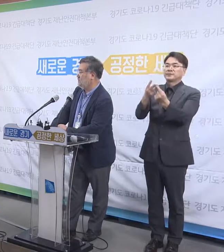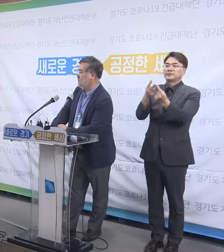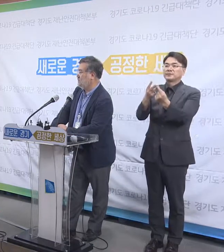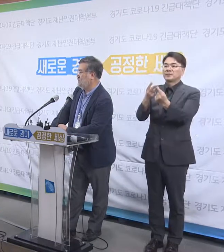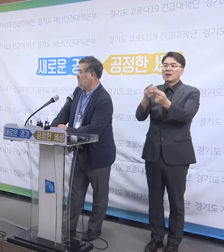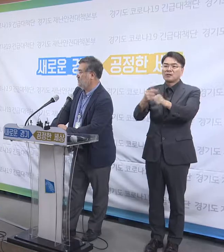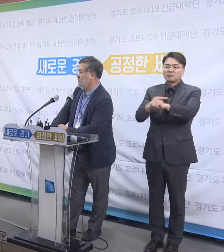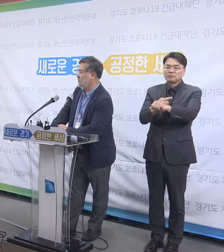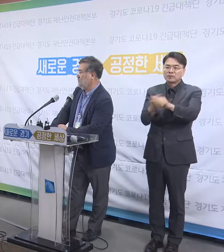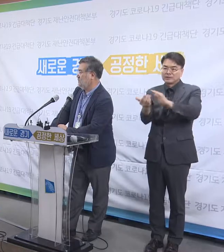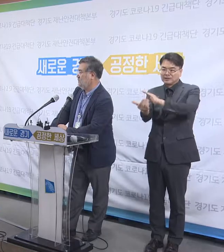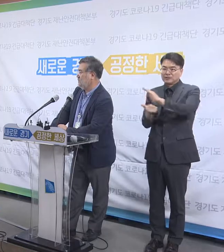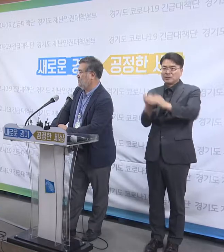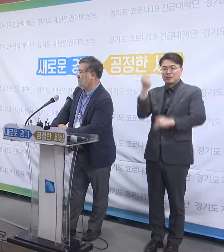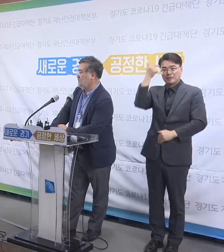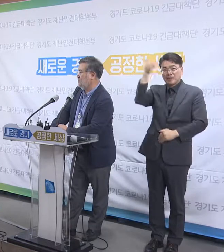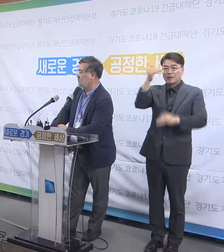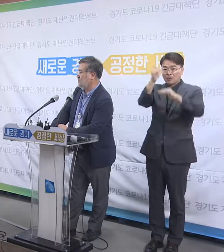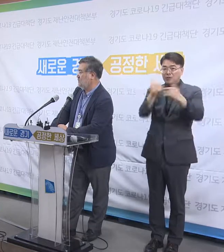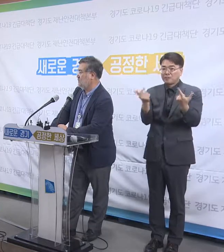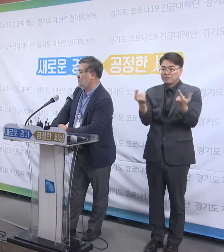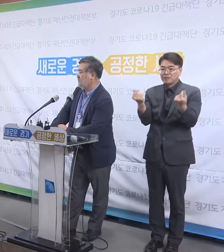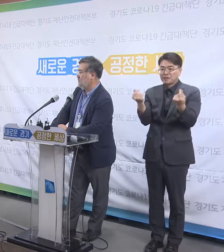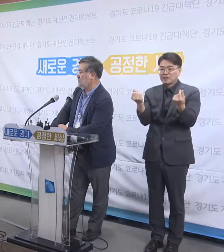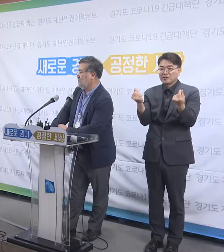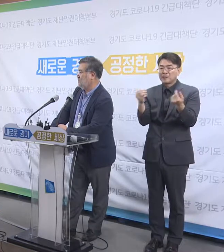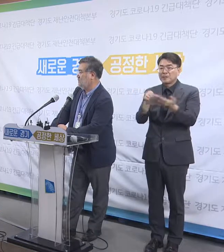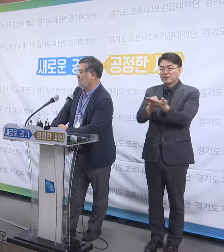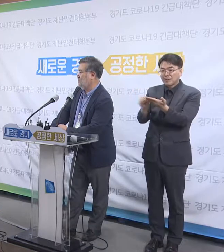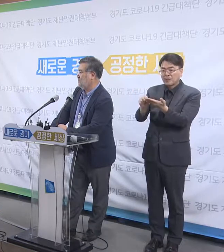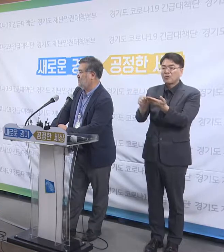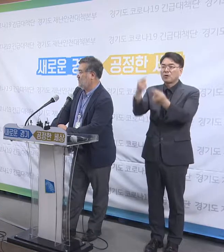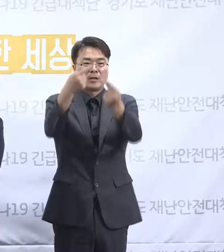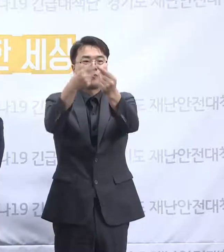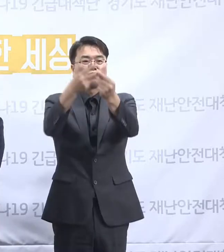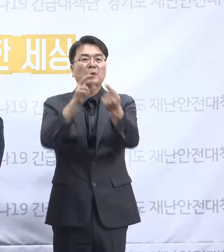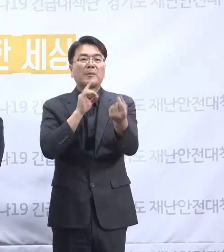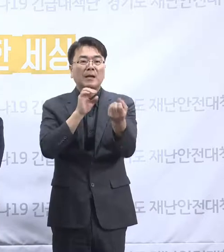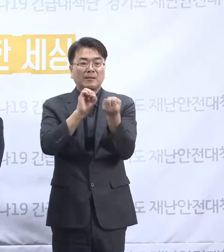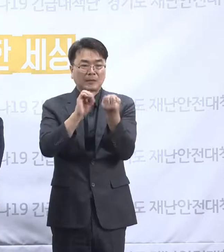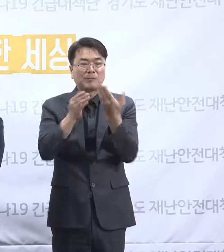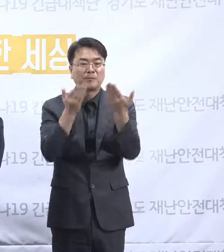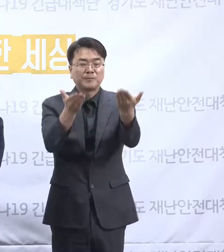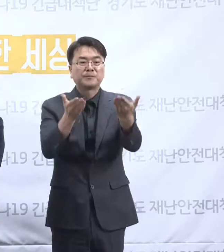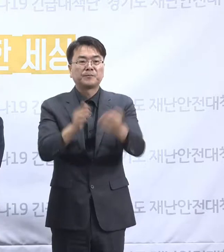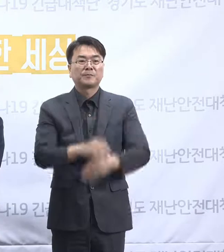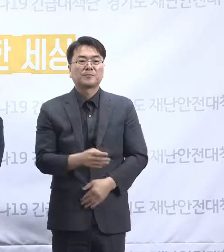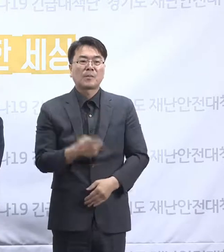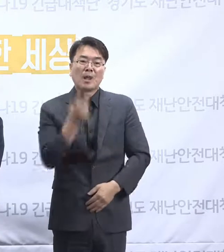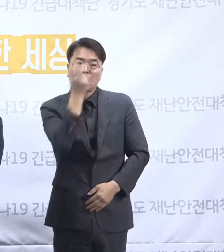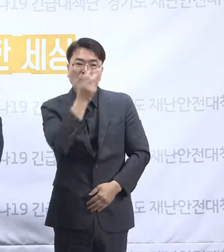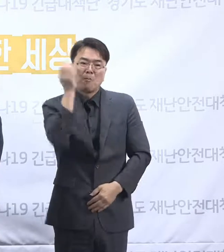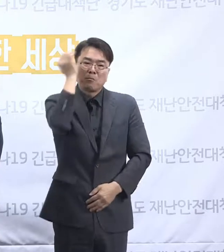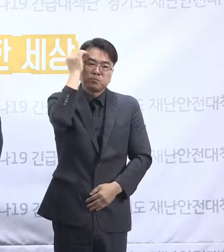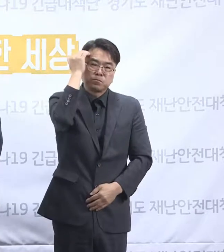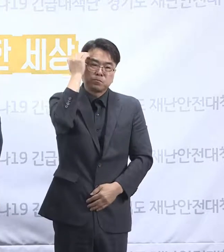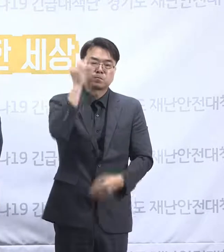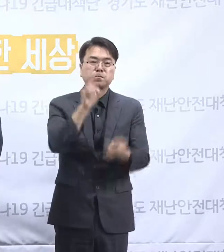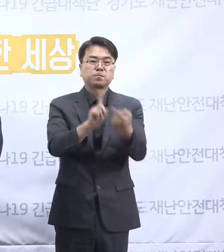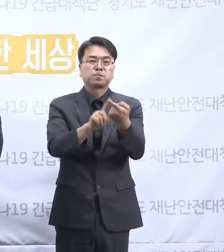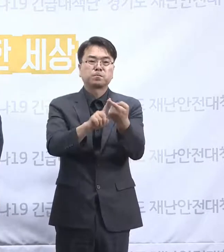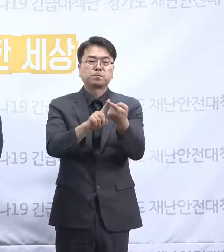질문과 유사함으로 생략하도록 하겠습니다. 답변 부탁드리겠습니다. 조사과정 방해 행위에 관련돼서는요.